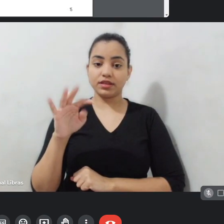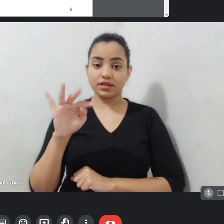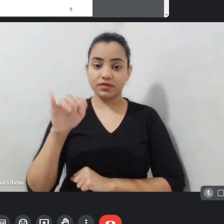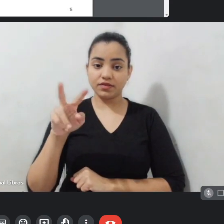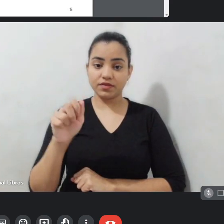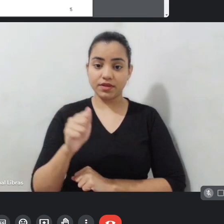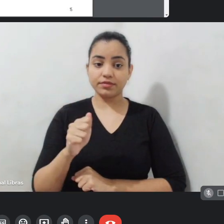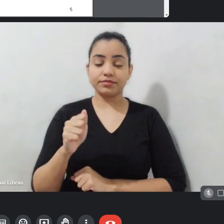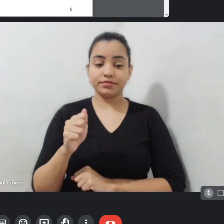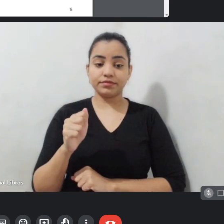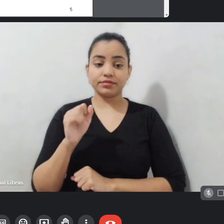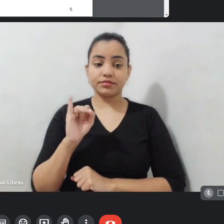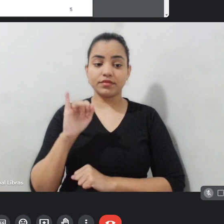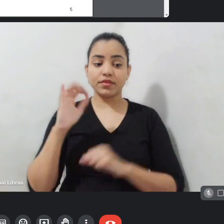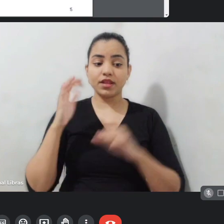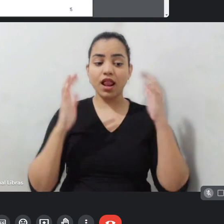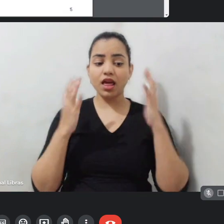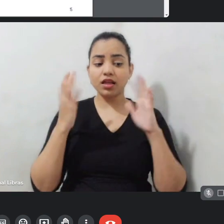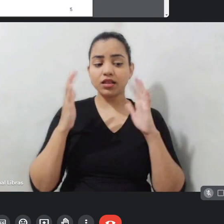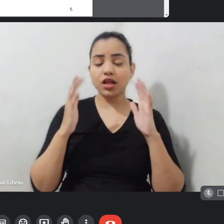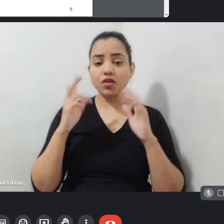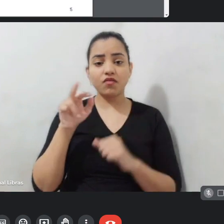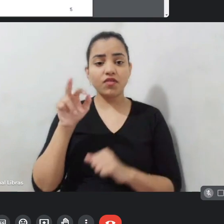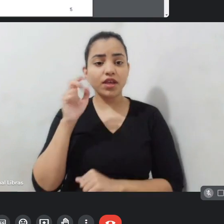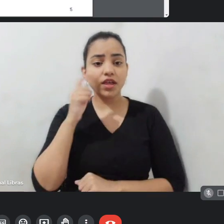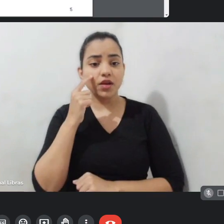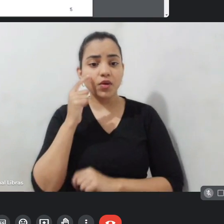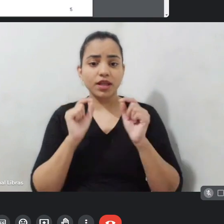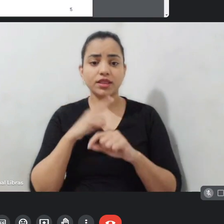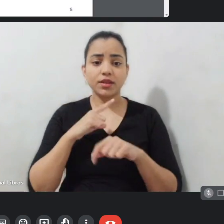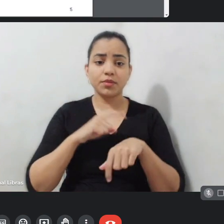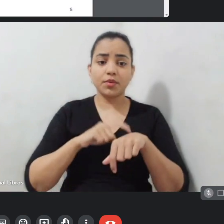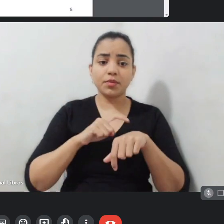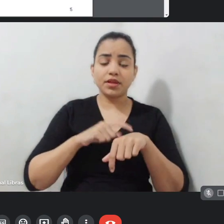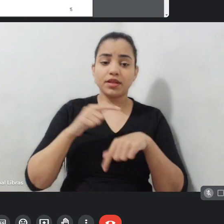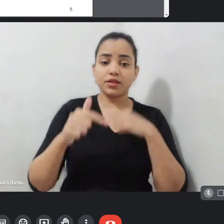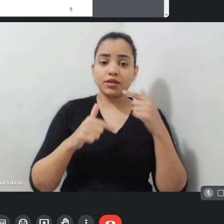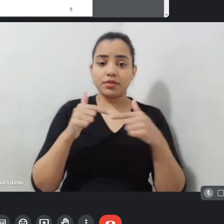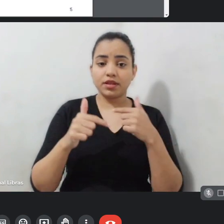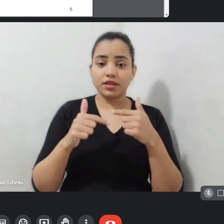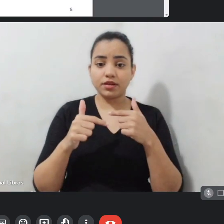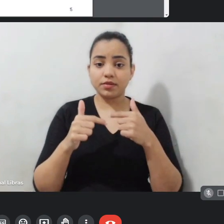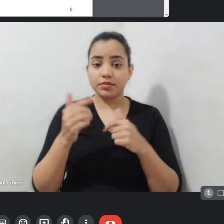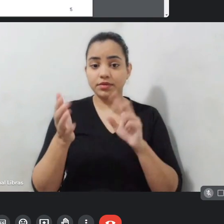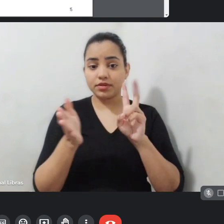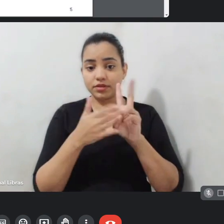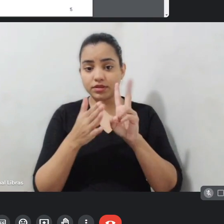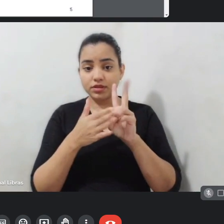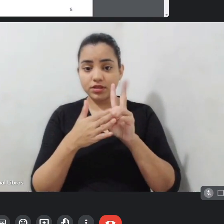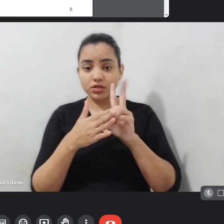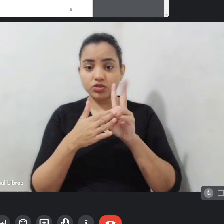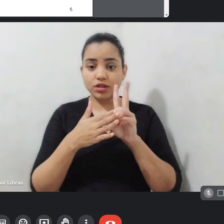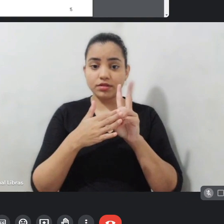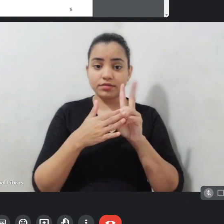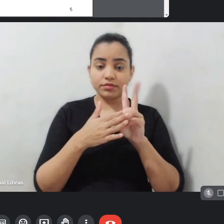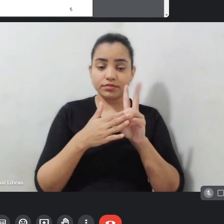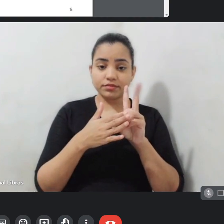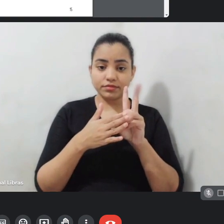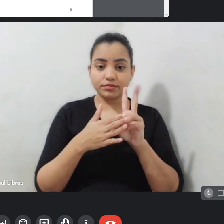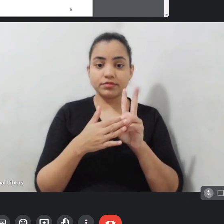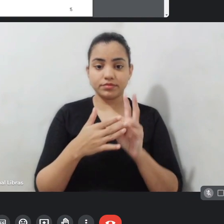os indígenas, os povos tradicionais, tem um momento que a gente vai conversar com os quilombolas,